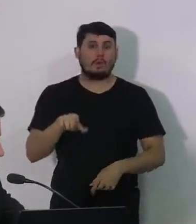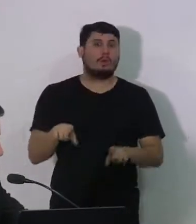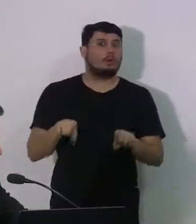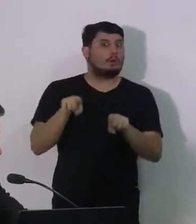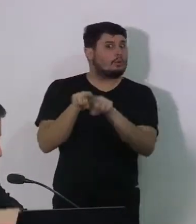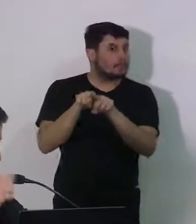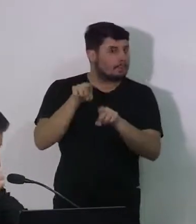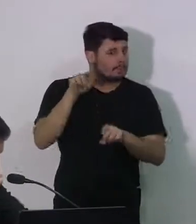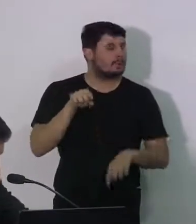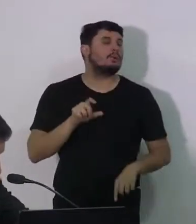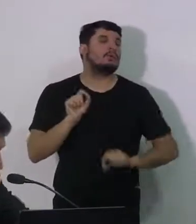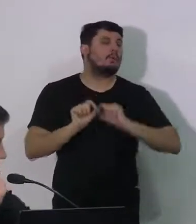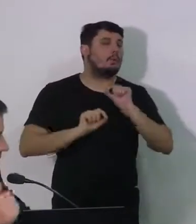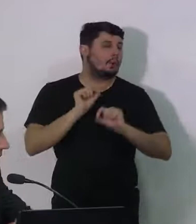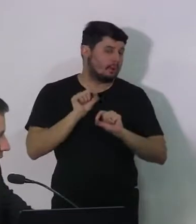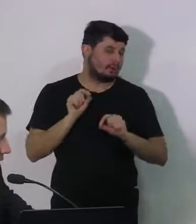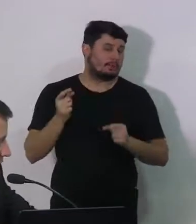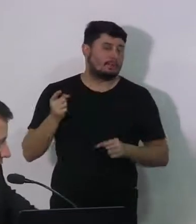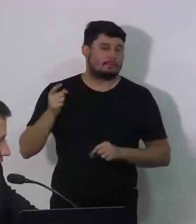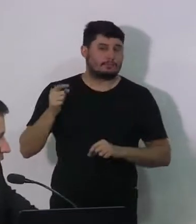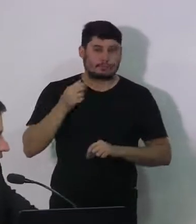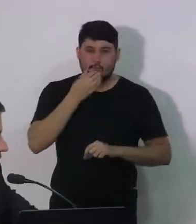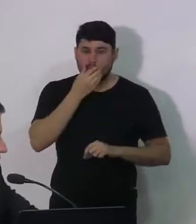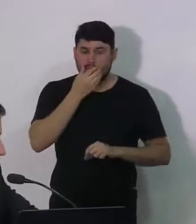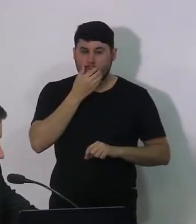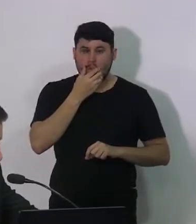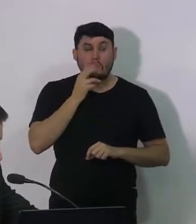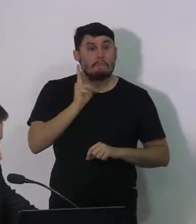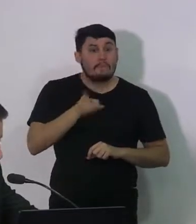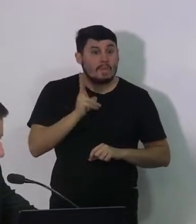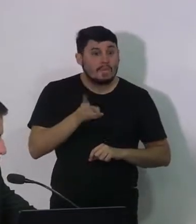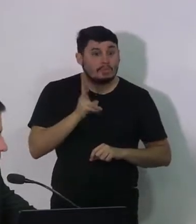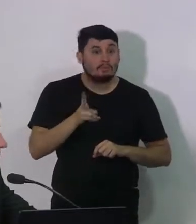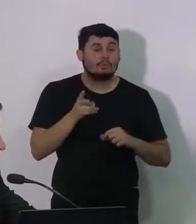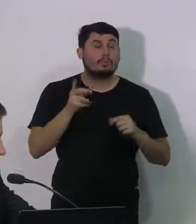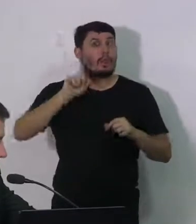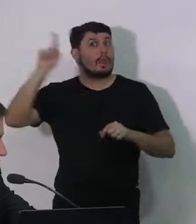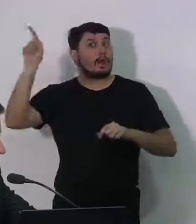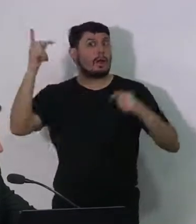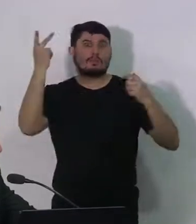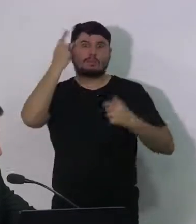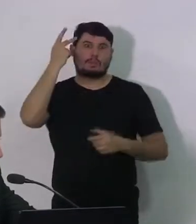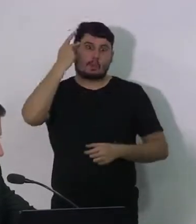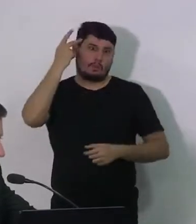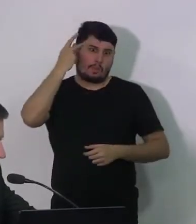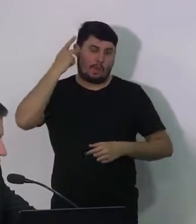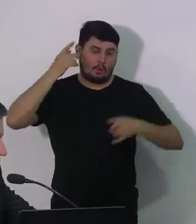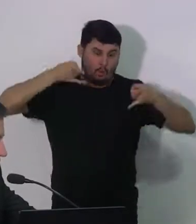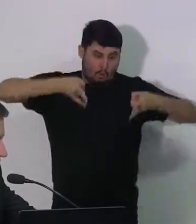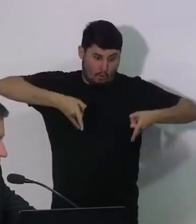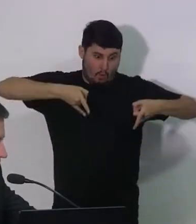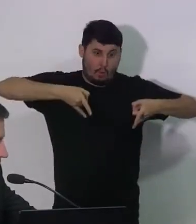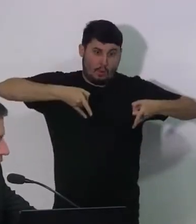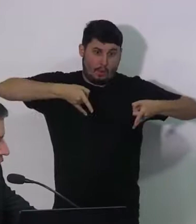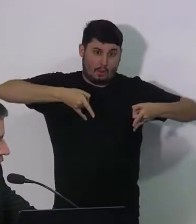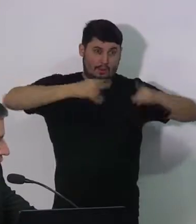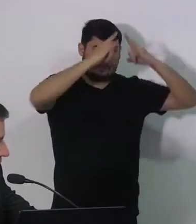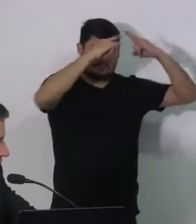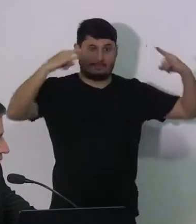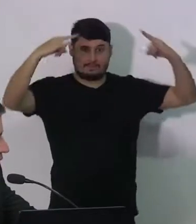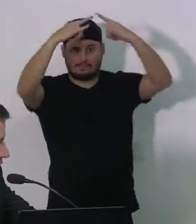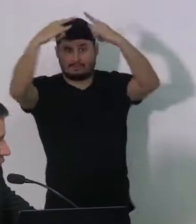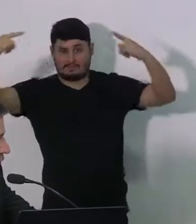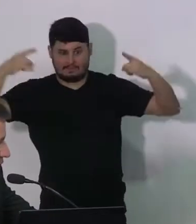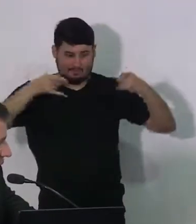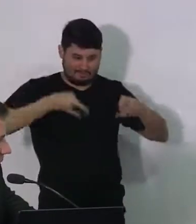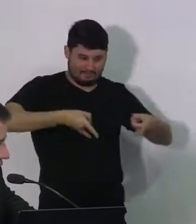parâmetro, por exemplo, que foi utilizado no Hospital de Campanha da Prefeitura de São Paulo, que eles têm a quantidade de leitos e leitos de